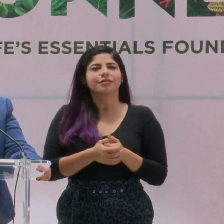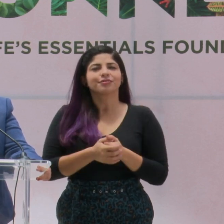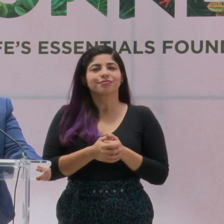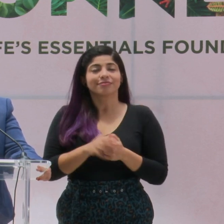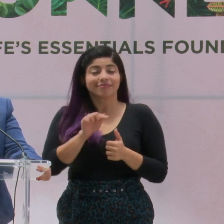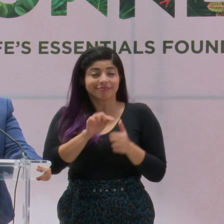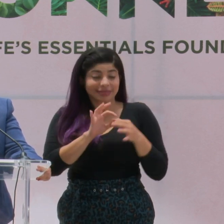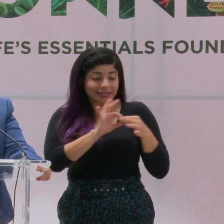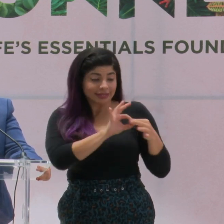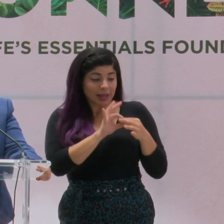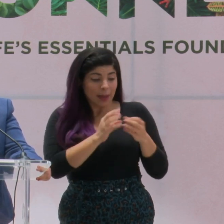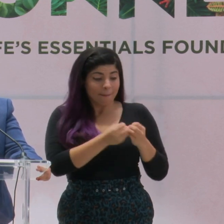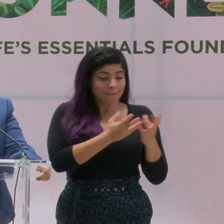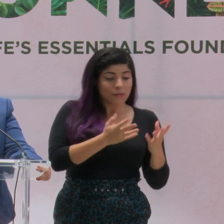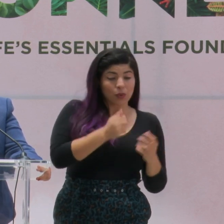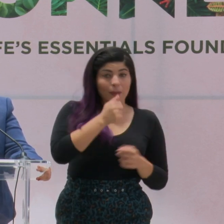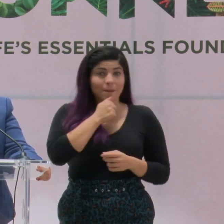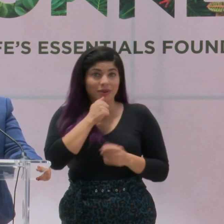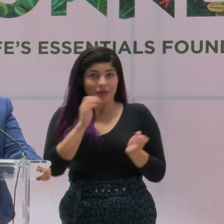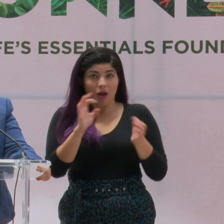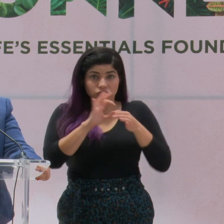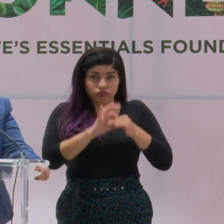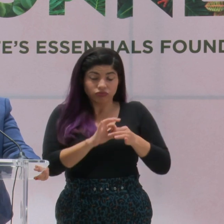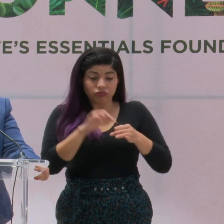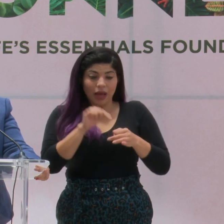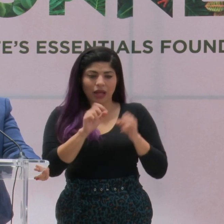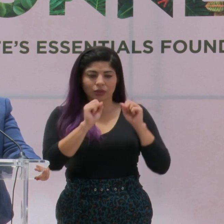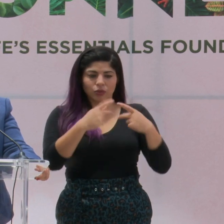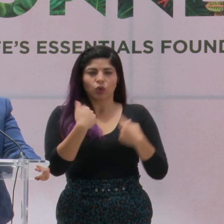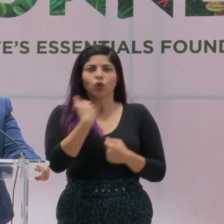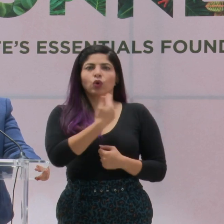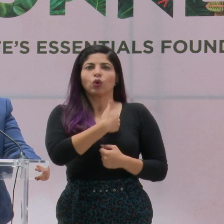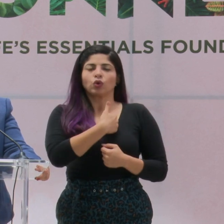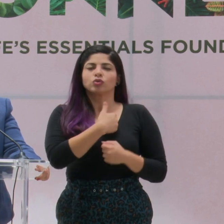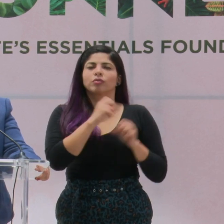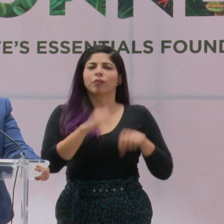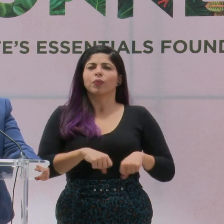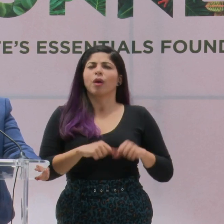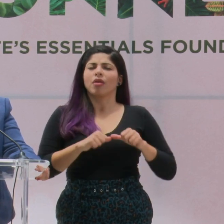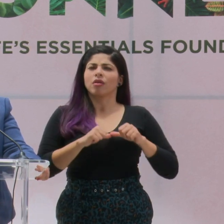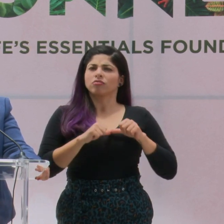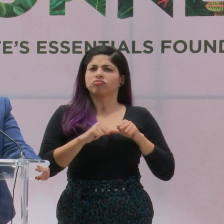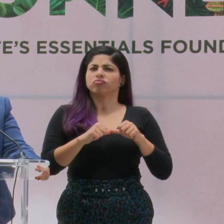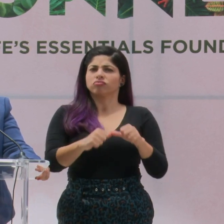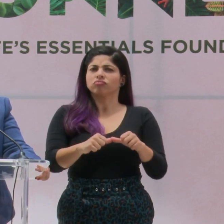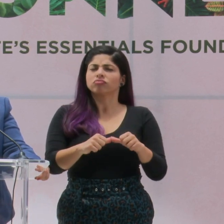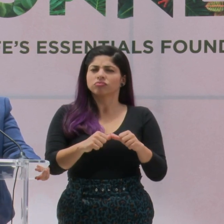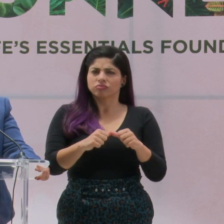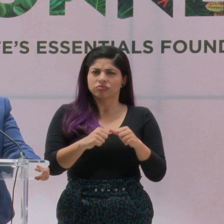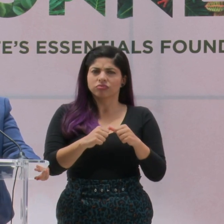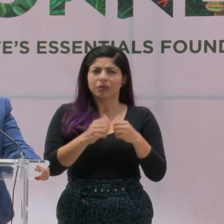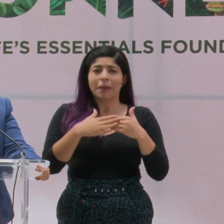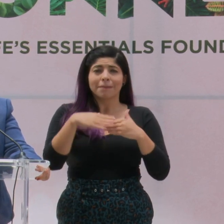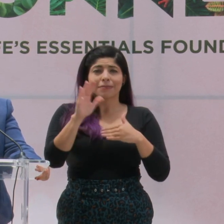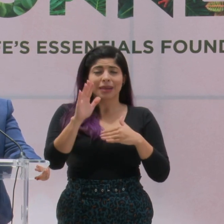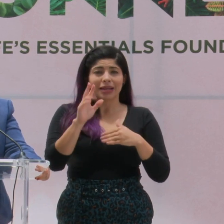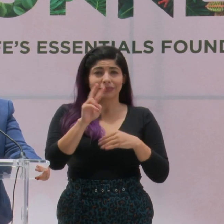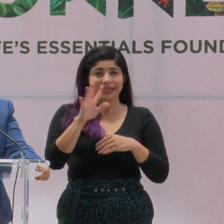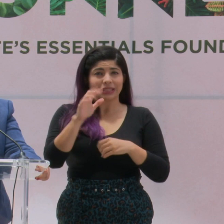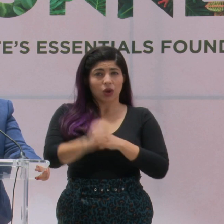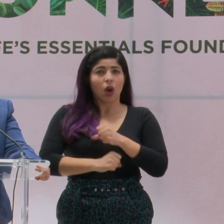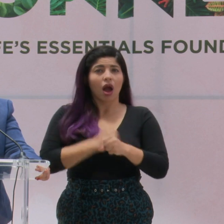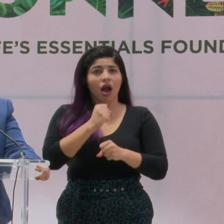esta alianza público-privada, es lo que nos ha permitido tener consistencia a través de más de 25